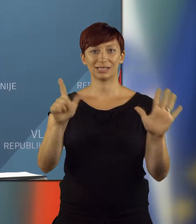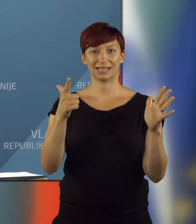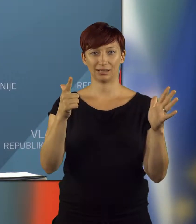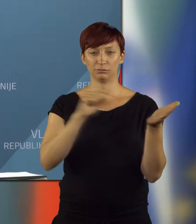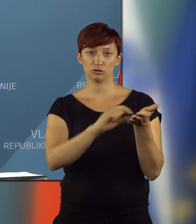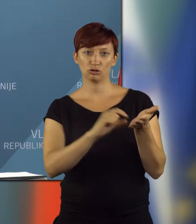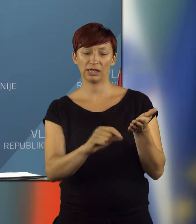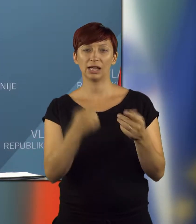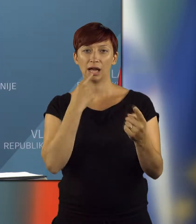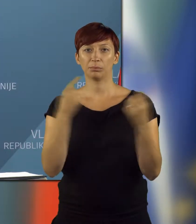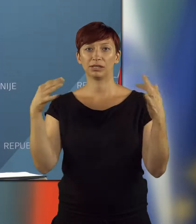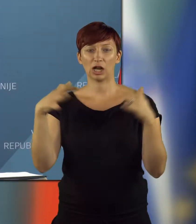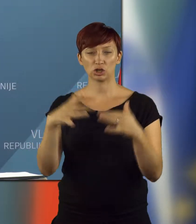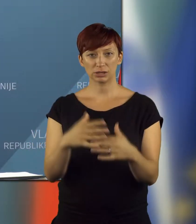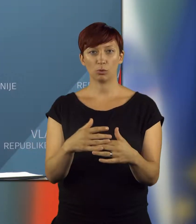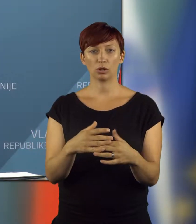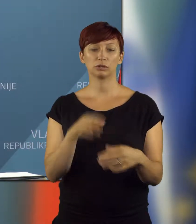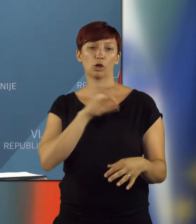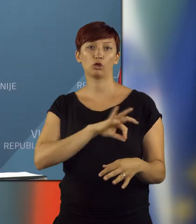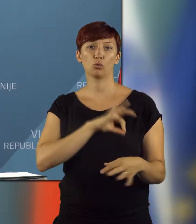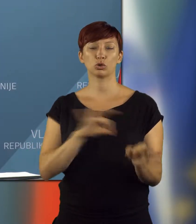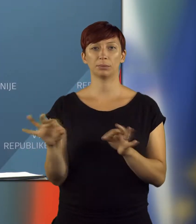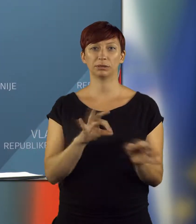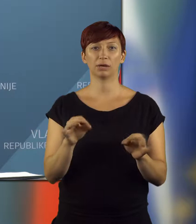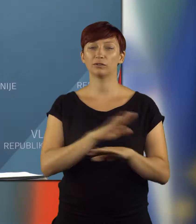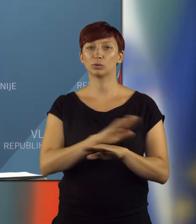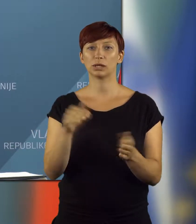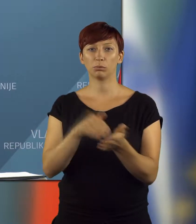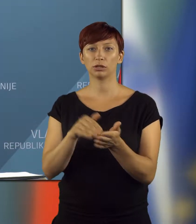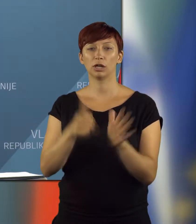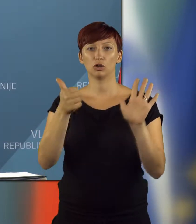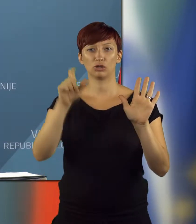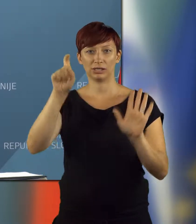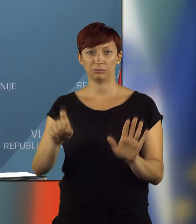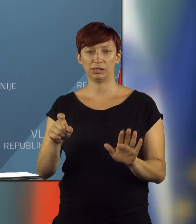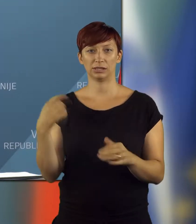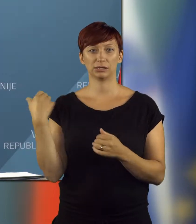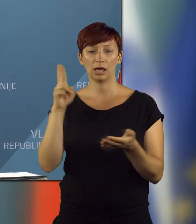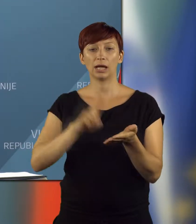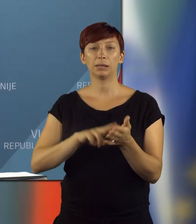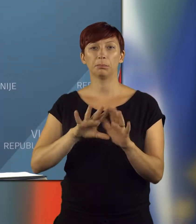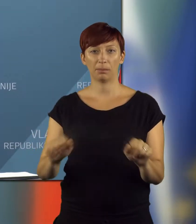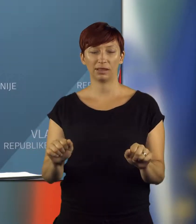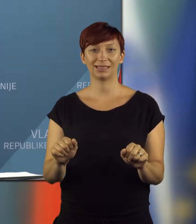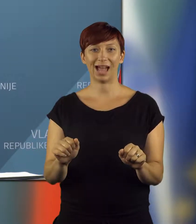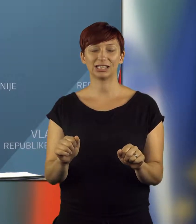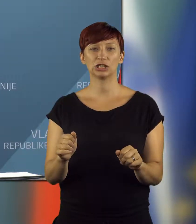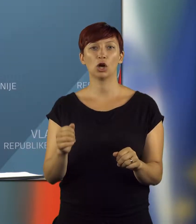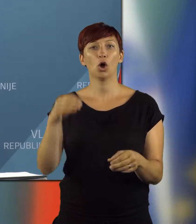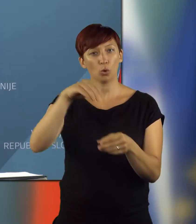sedmin členoma arbitražnega sporazuma dolžna pripraviti vse potrebno v šestih mesecih za implementacijo,